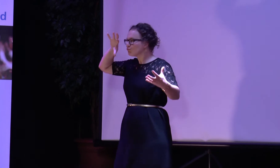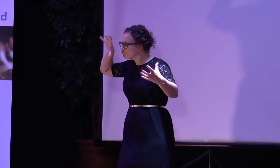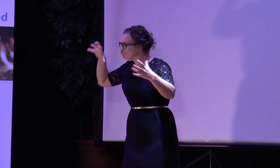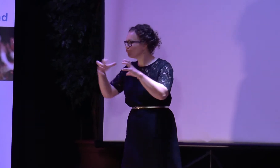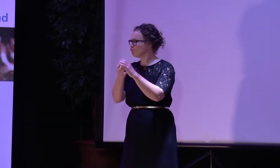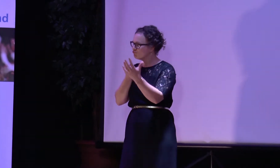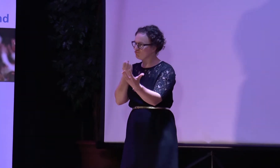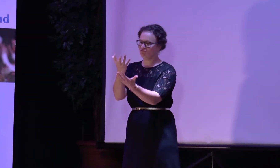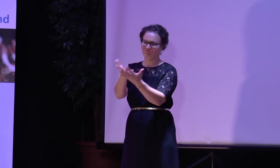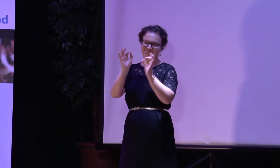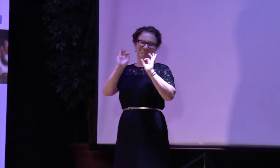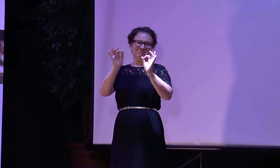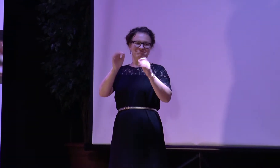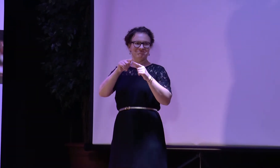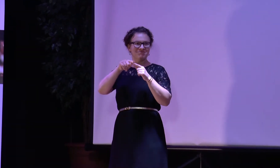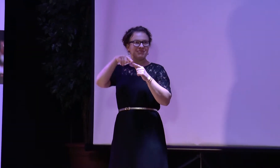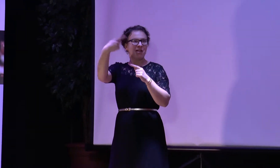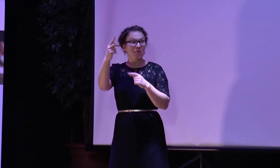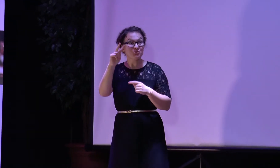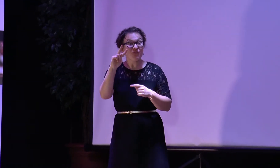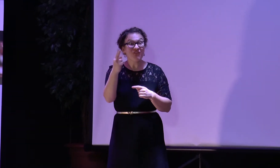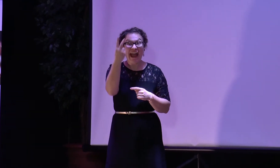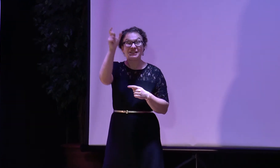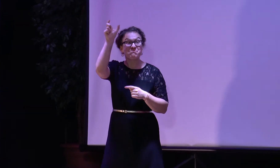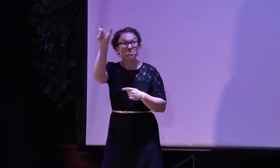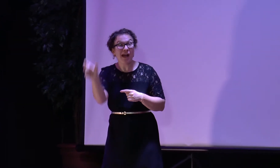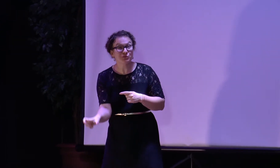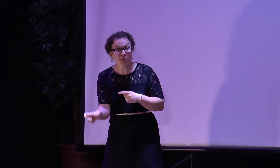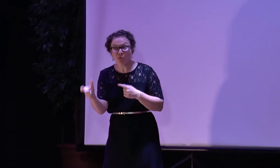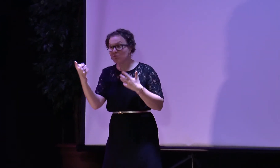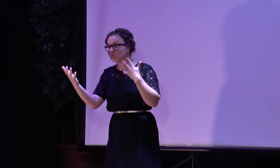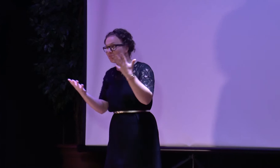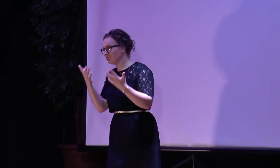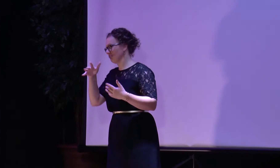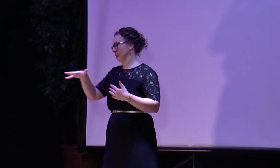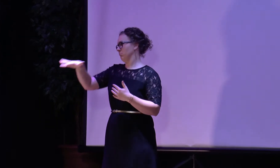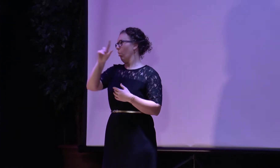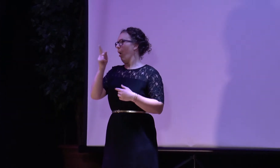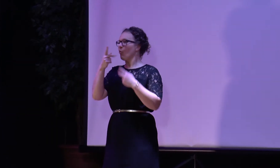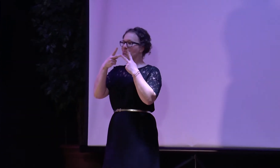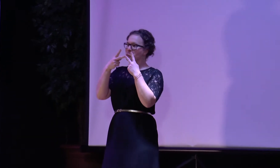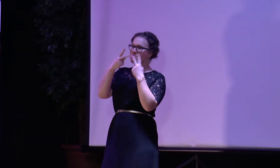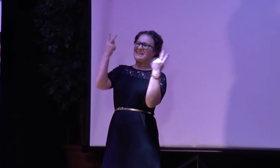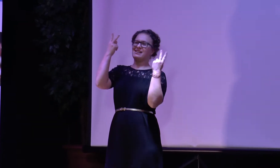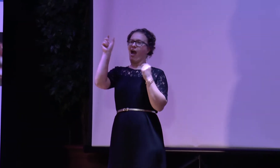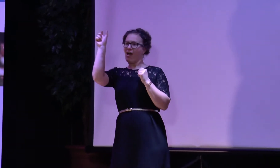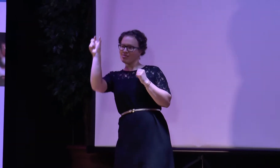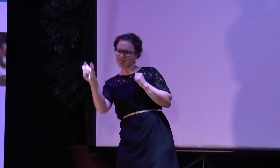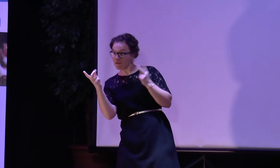Ja, das erste Brückwort haben wir gesehen. Eine schöne Zusammenfassung der Geschichte des Deutschen Gehörlosenbundes.